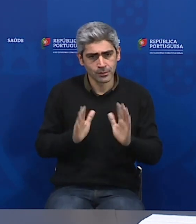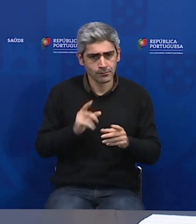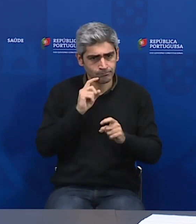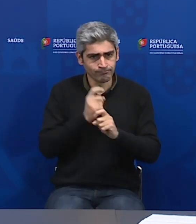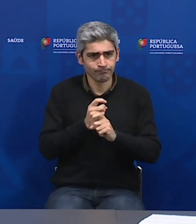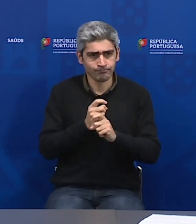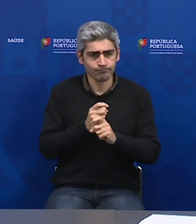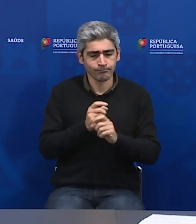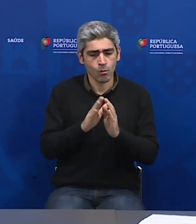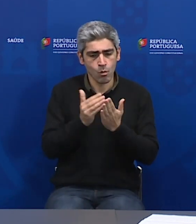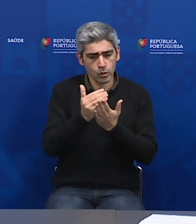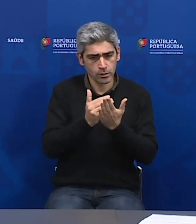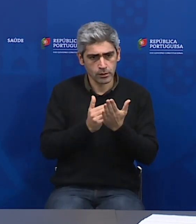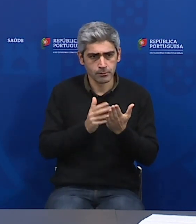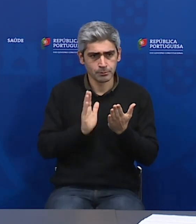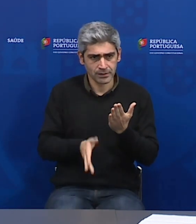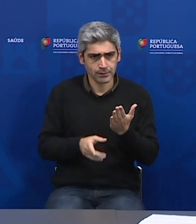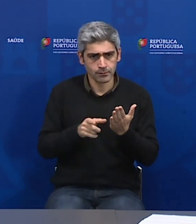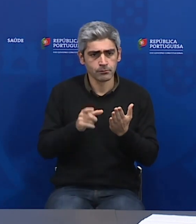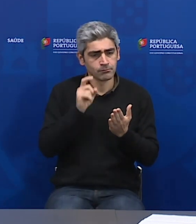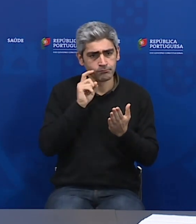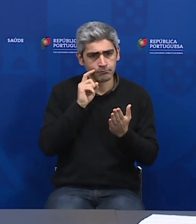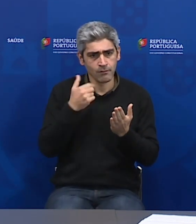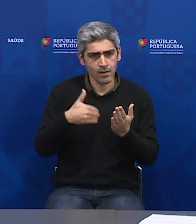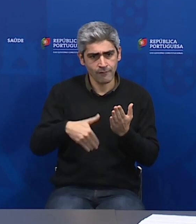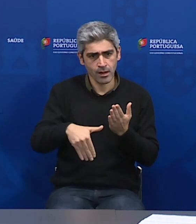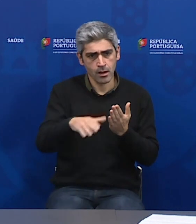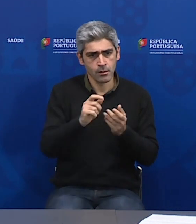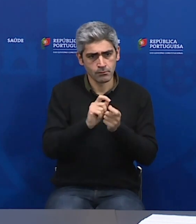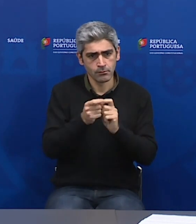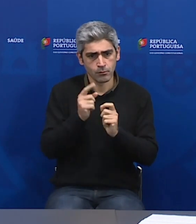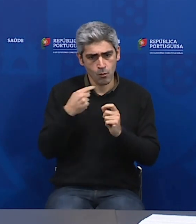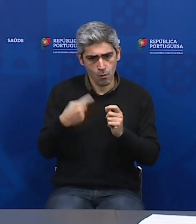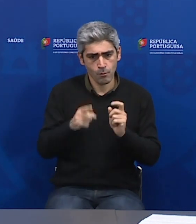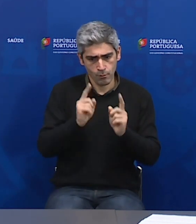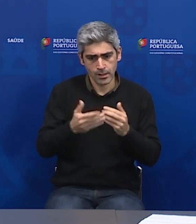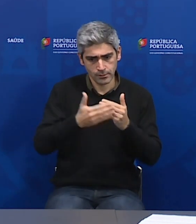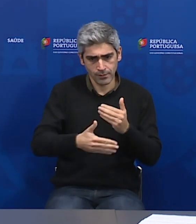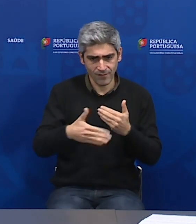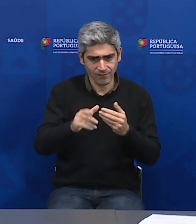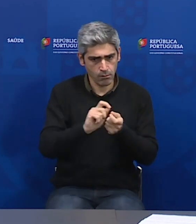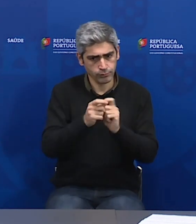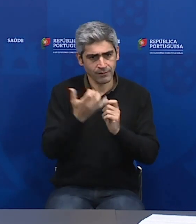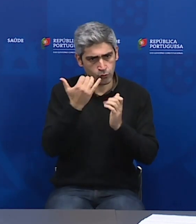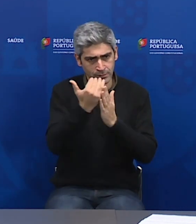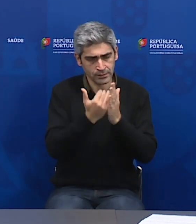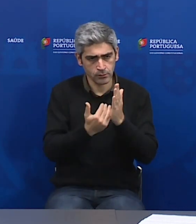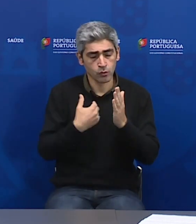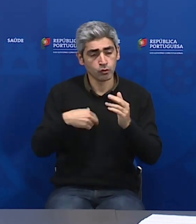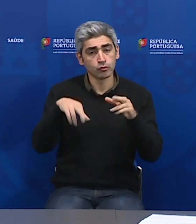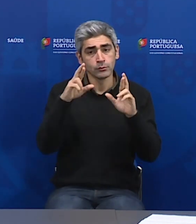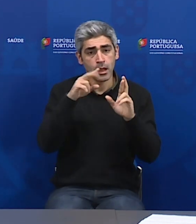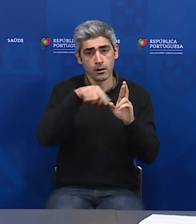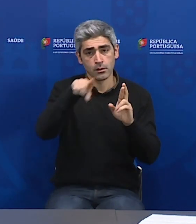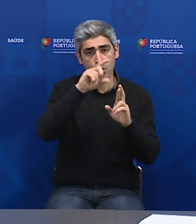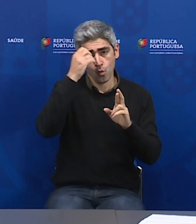ao nível do boletim epidemiológico que garantidamente vamos começar a ter. Também espero que